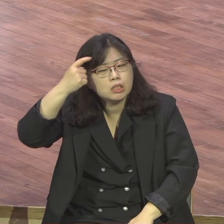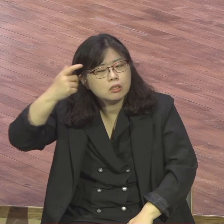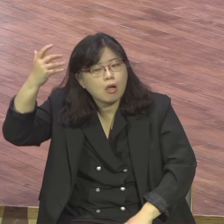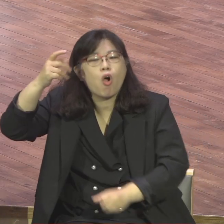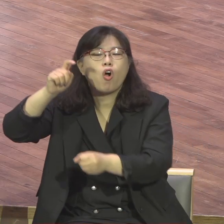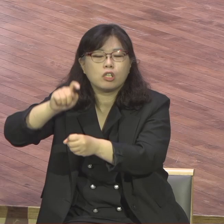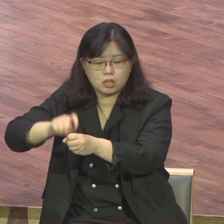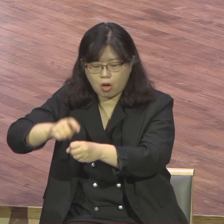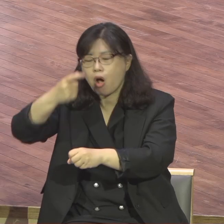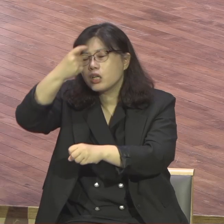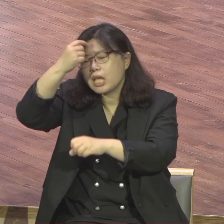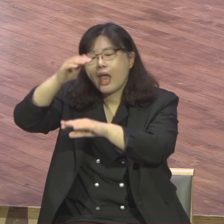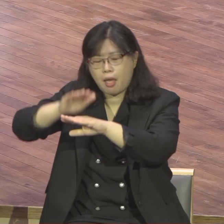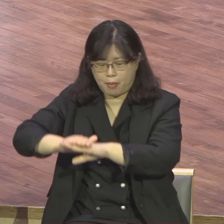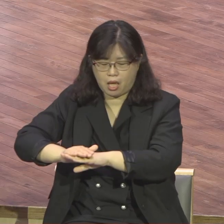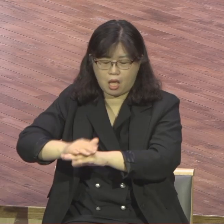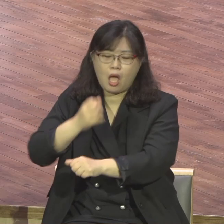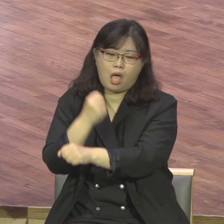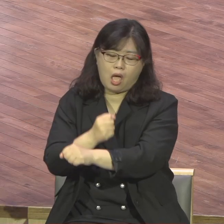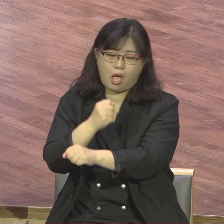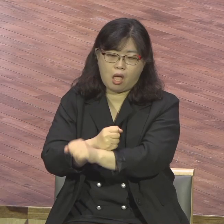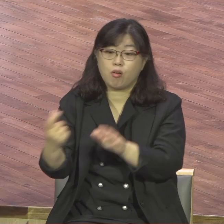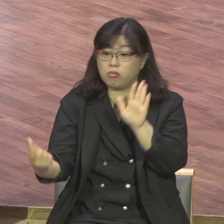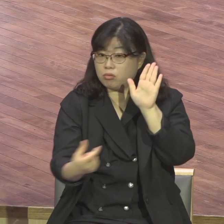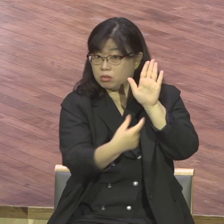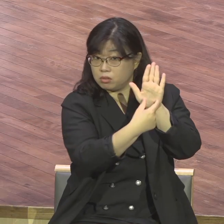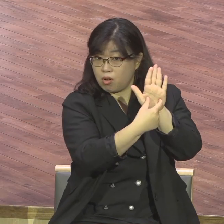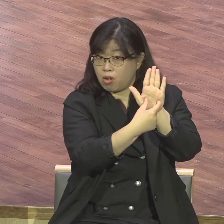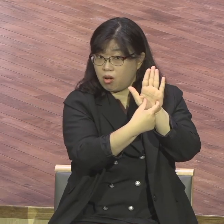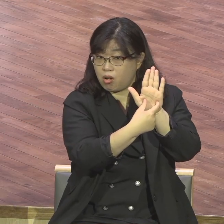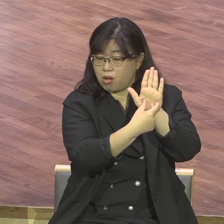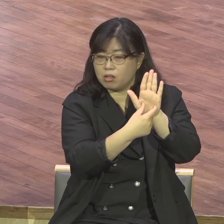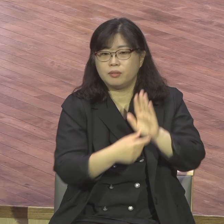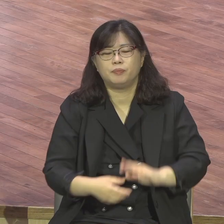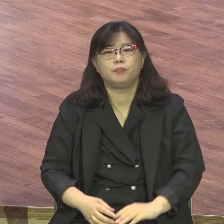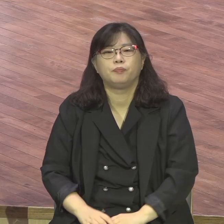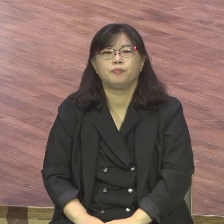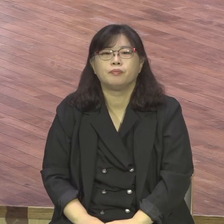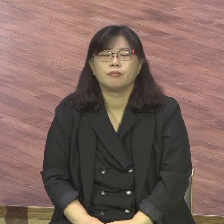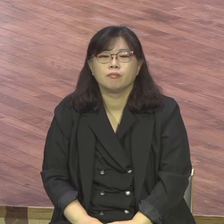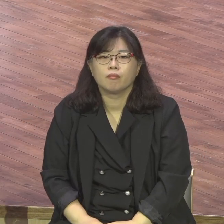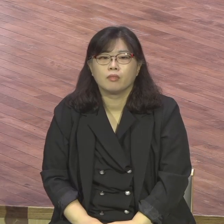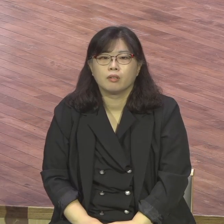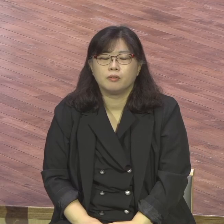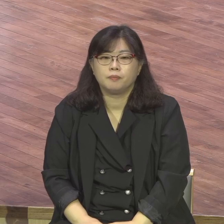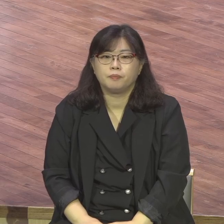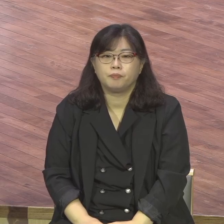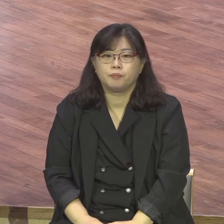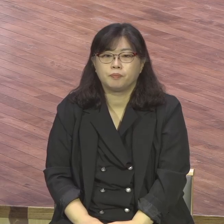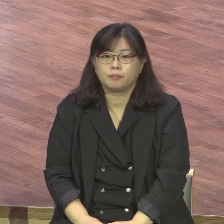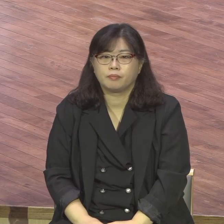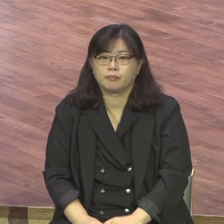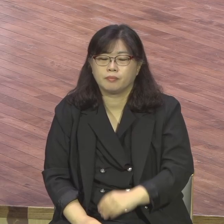영적으로 다르게 가는 신앙인의 현실을 깊숙이 들여다보고 다협없이 하나님 말씀을